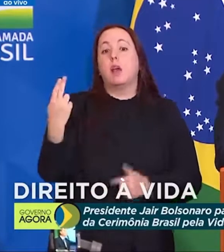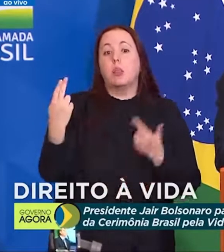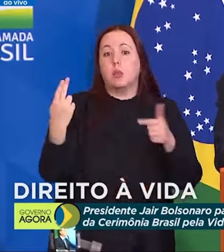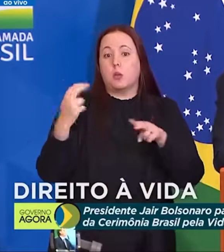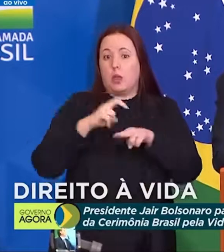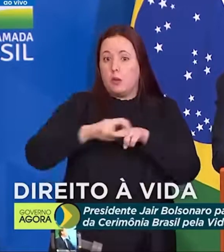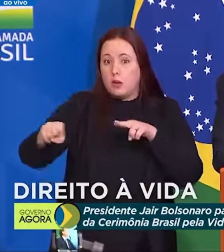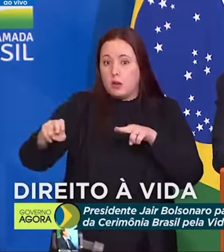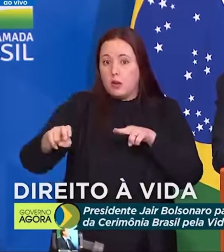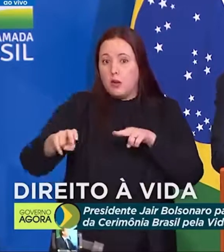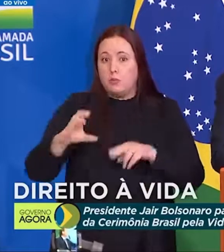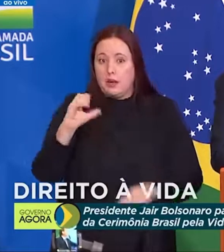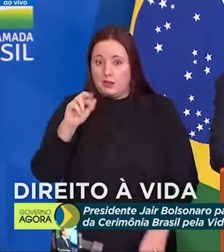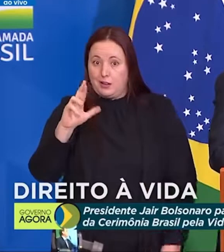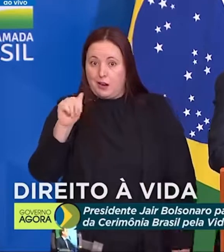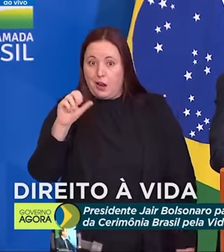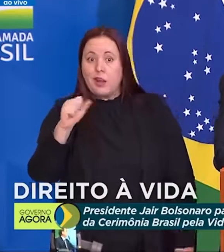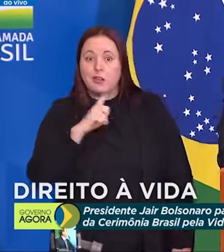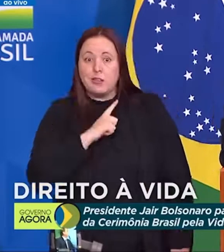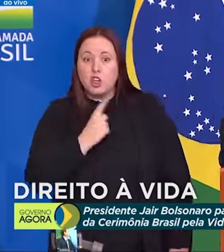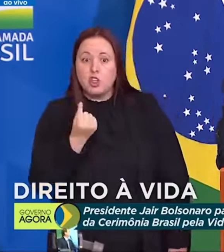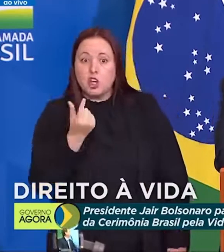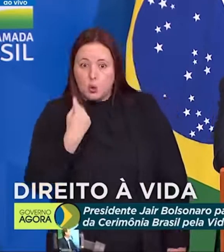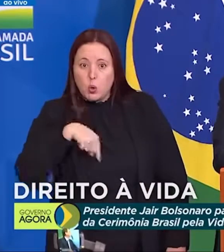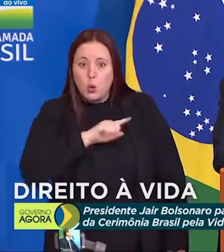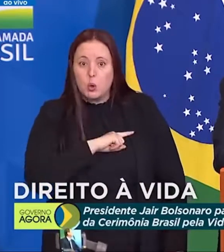metrô mas Caracas tem com o dinheiro nosso.